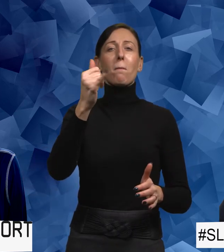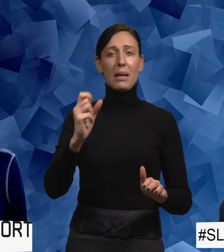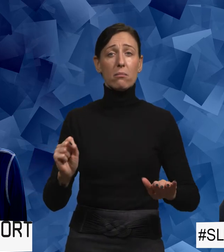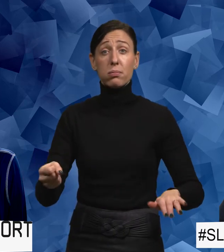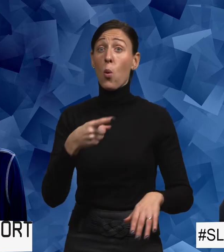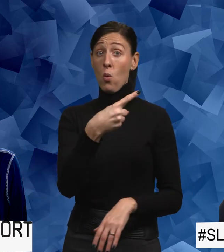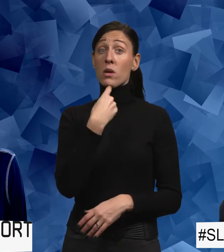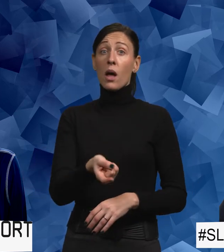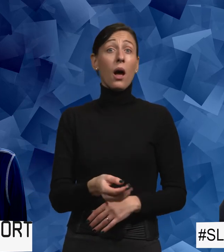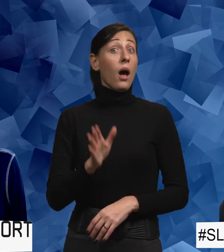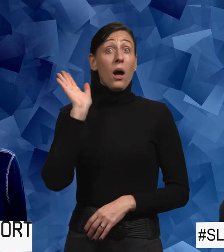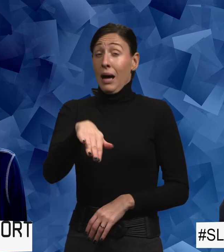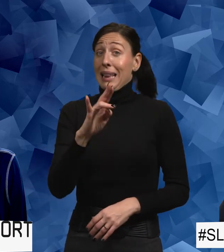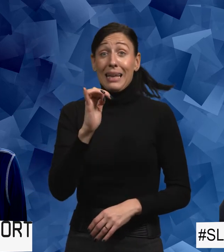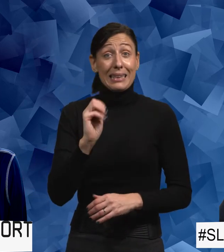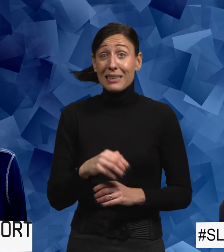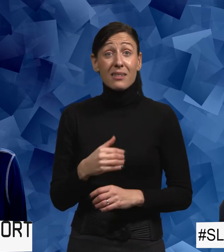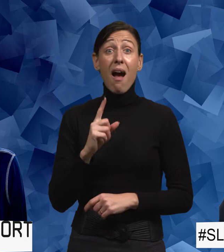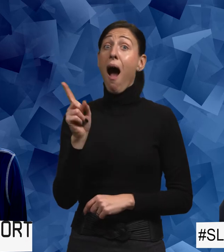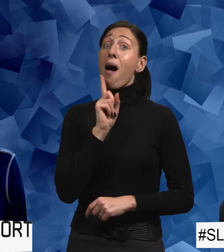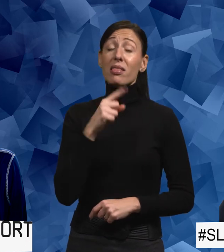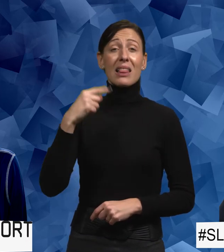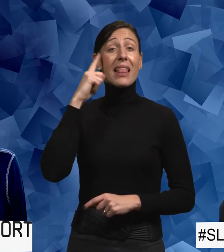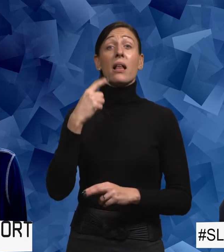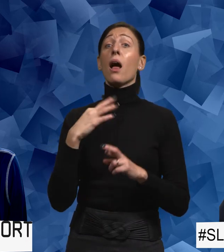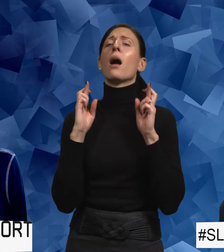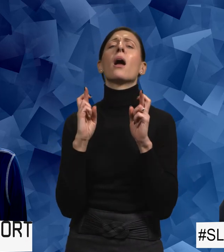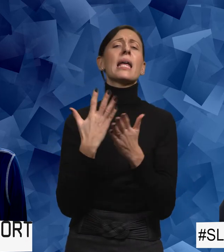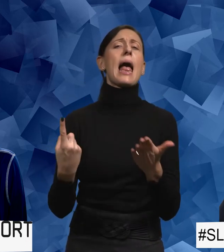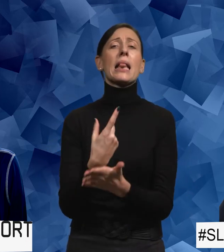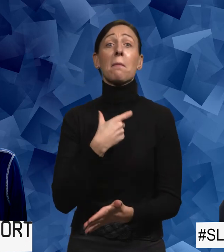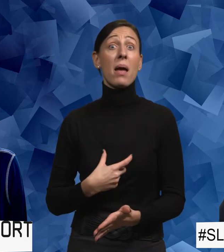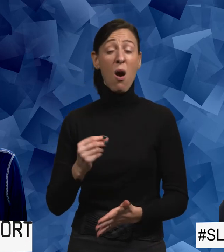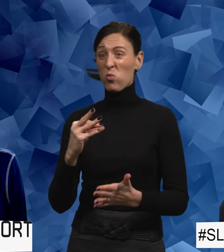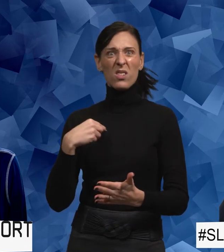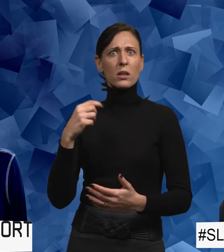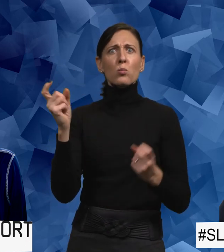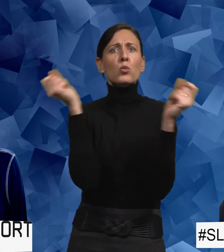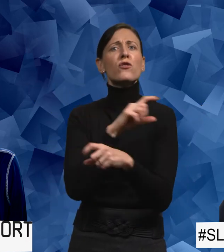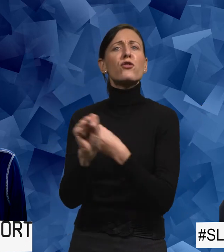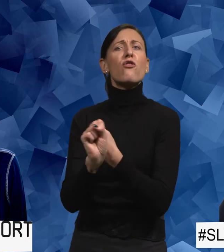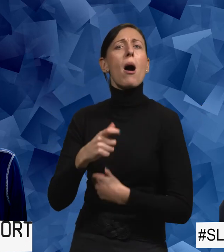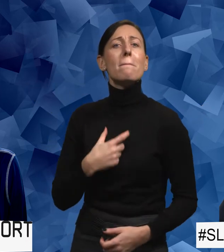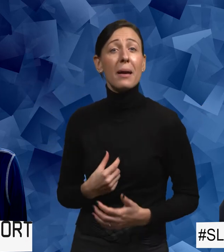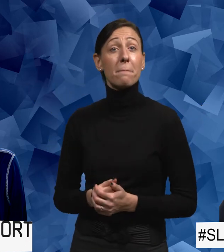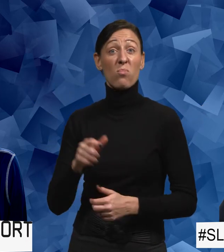Alltså vet du Denise, jag har alltid tänkt att gud hoppas ingenting händer. För jag kommer aldrig kunna försvara mig. Och då säger den här tränaren.